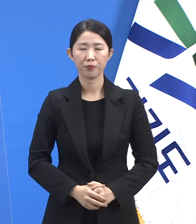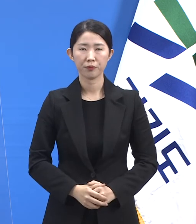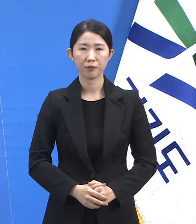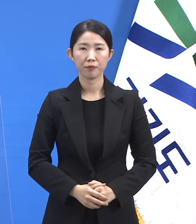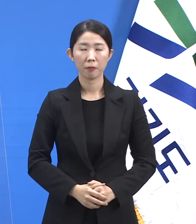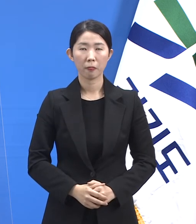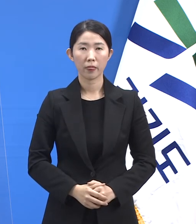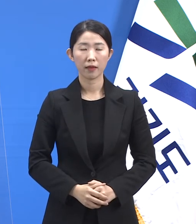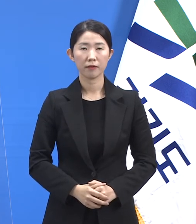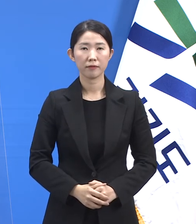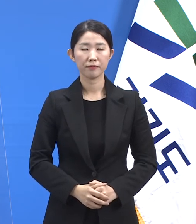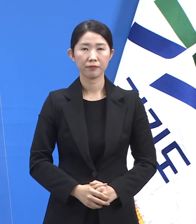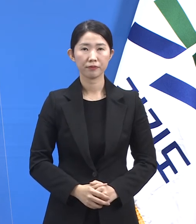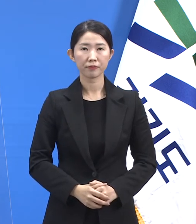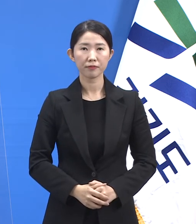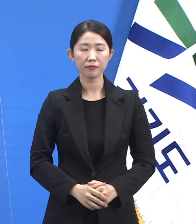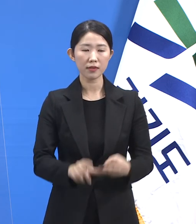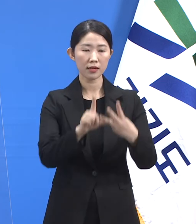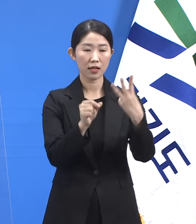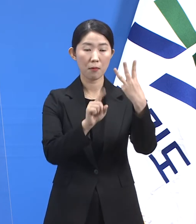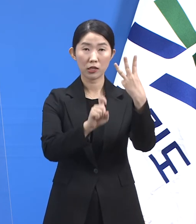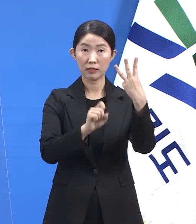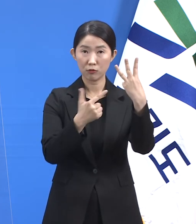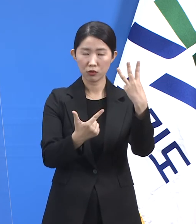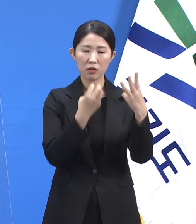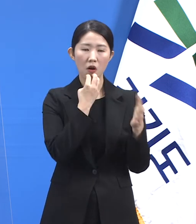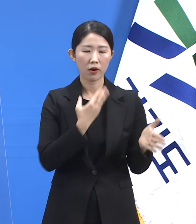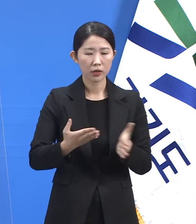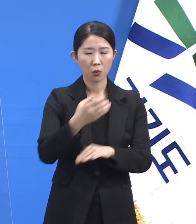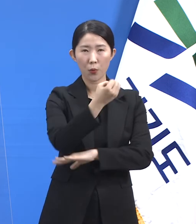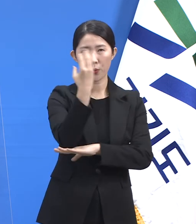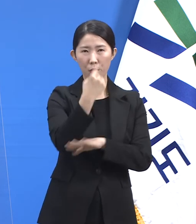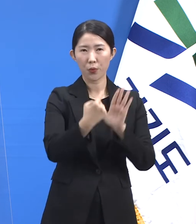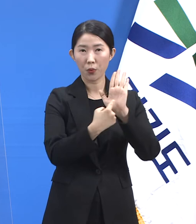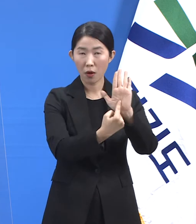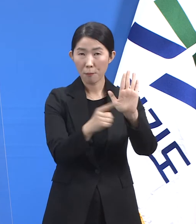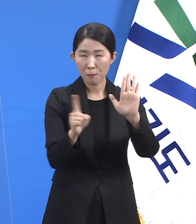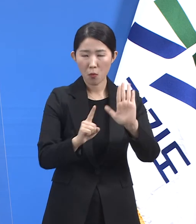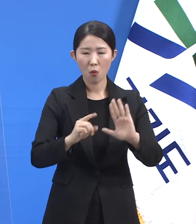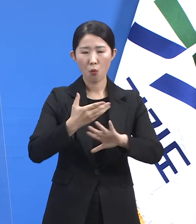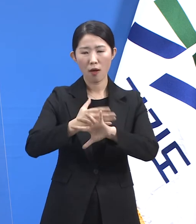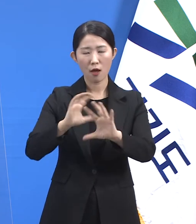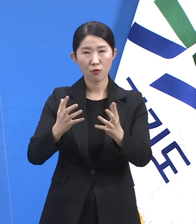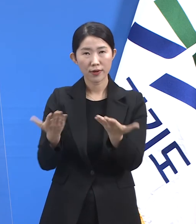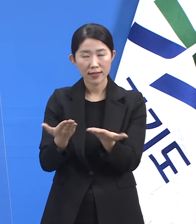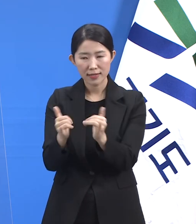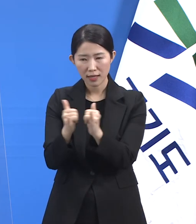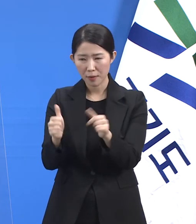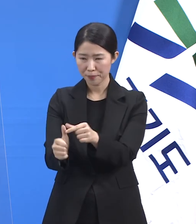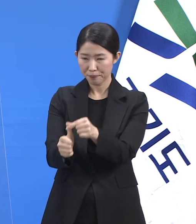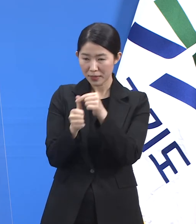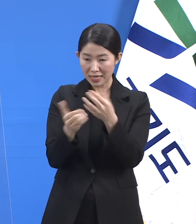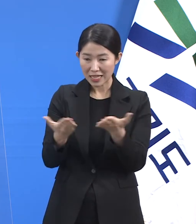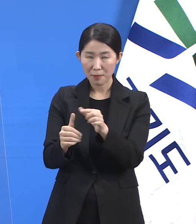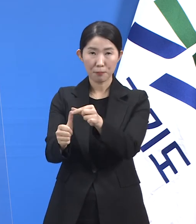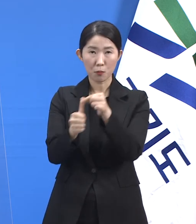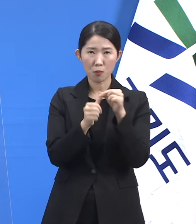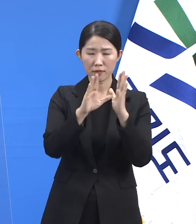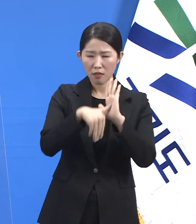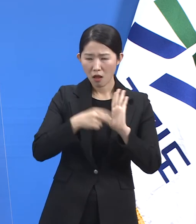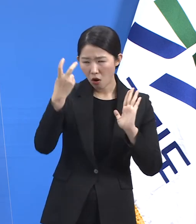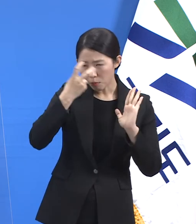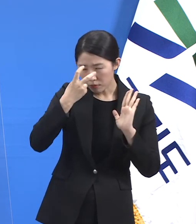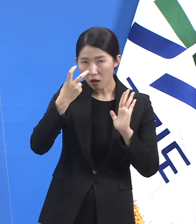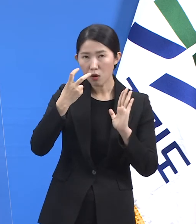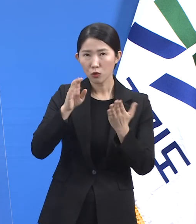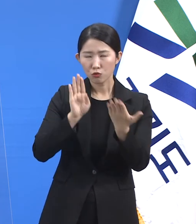지난 16일 도 보도자료에서 외국인 노동자 채용 시 진단검사를 실시하고 음성이